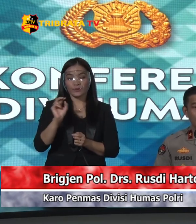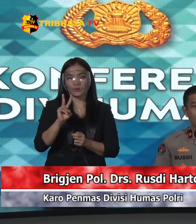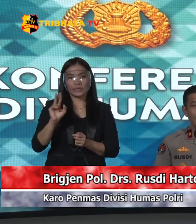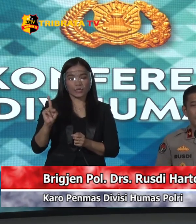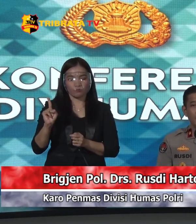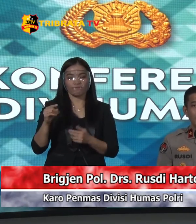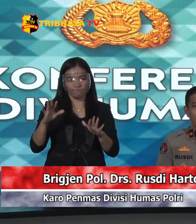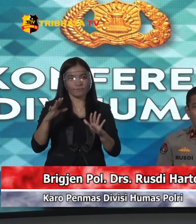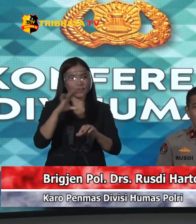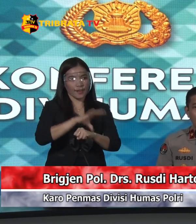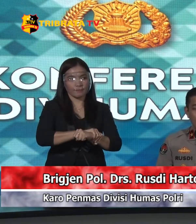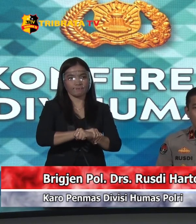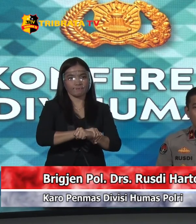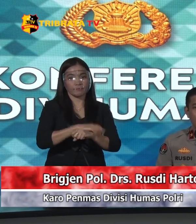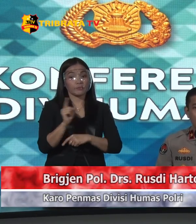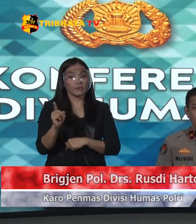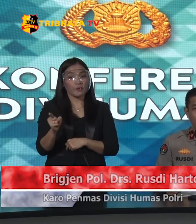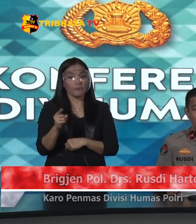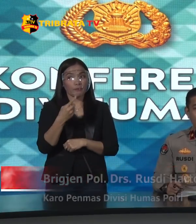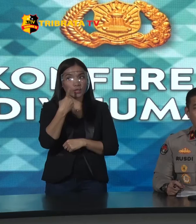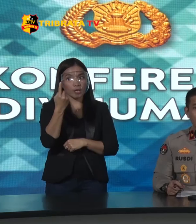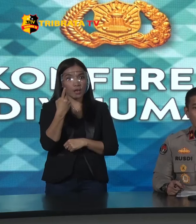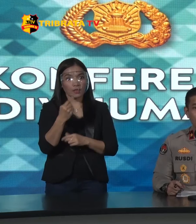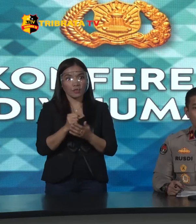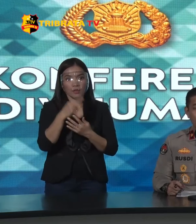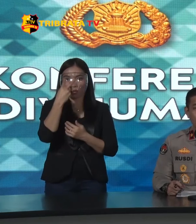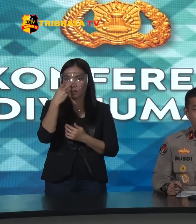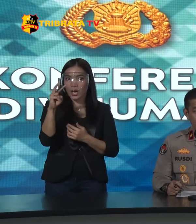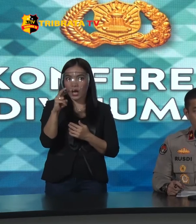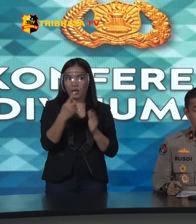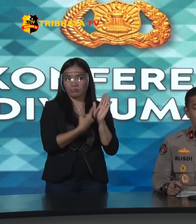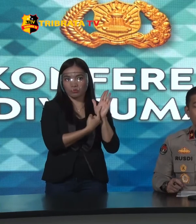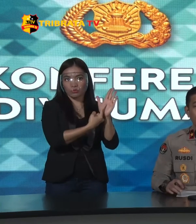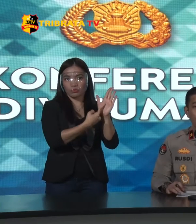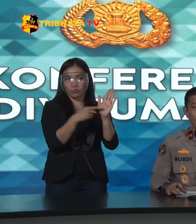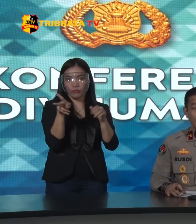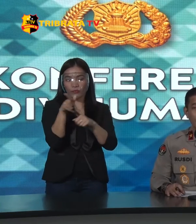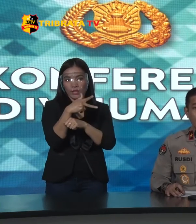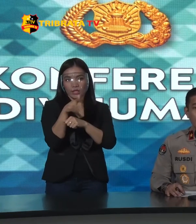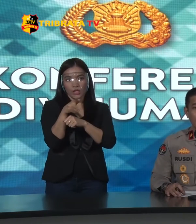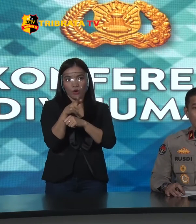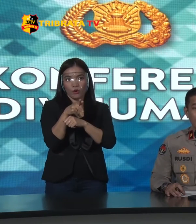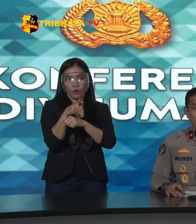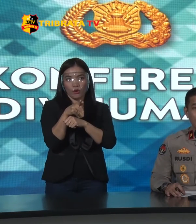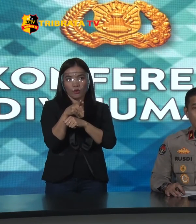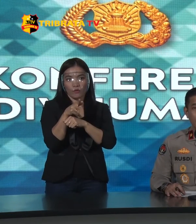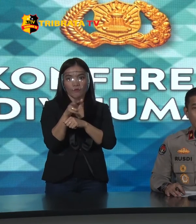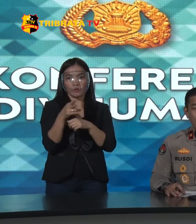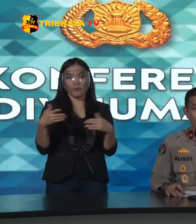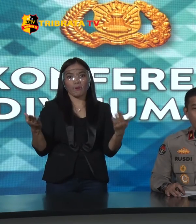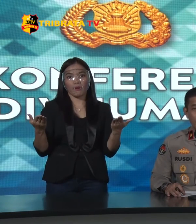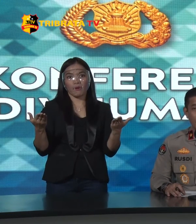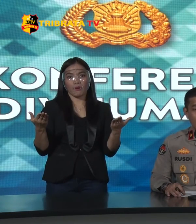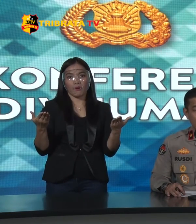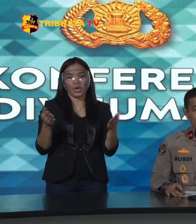Ya Karena dilihat Ada posting Salah satu Video Ya Di